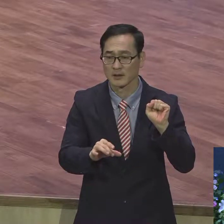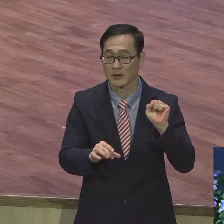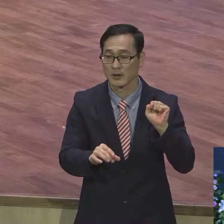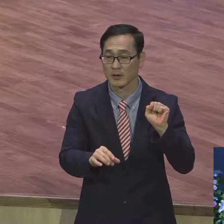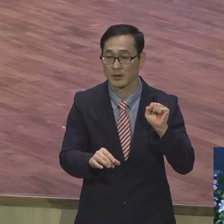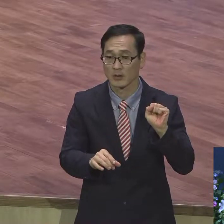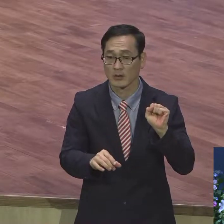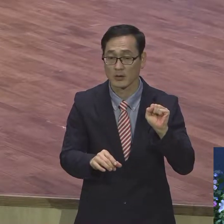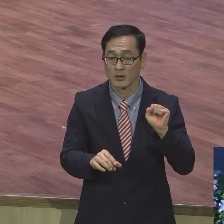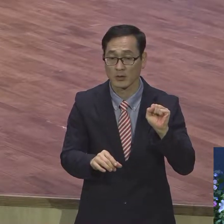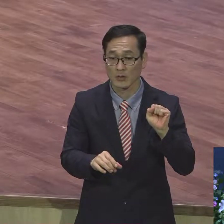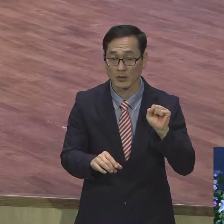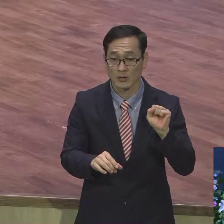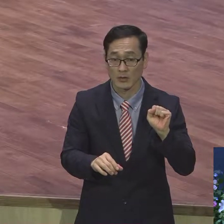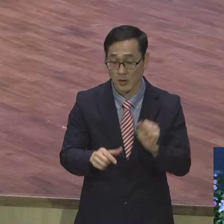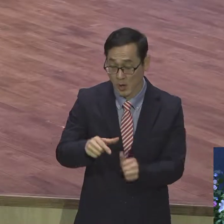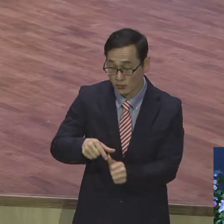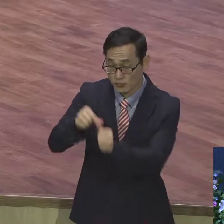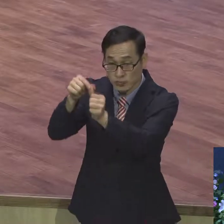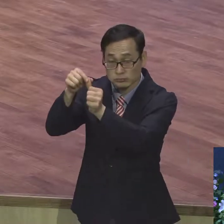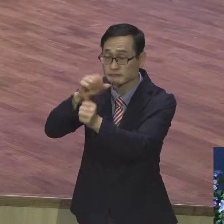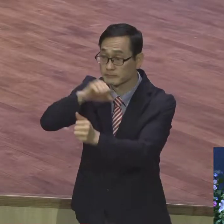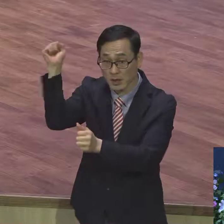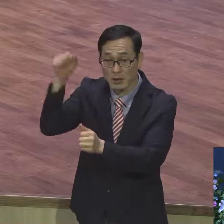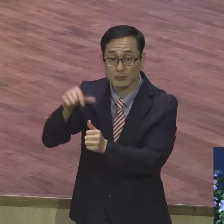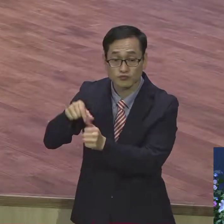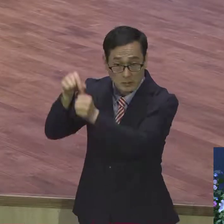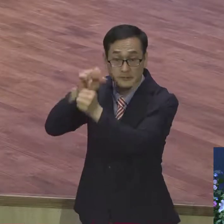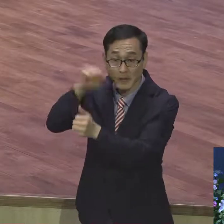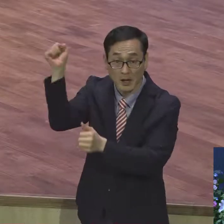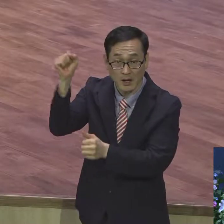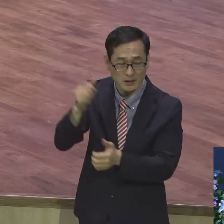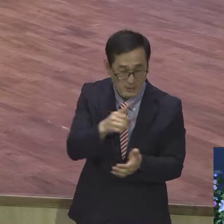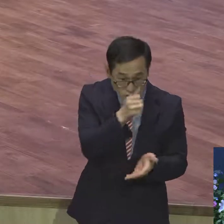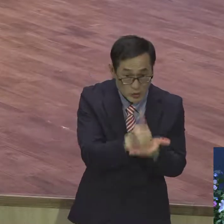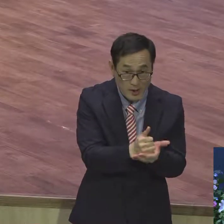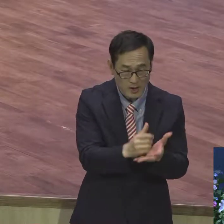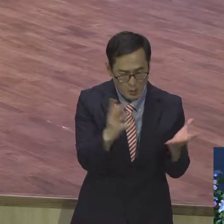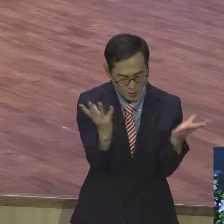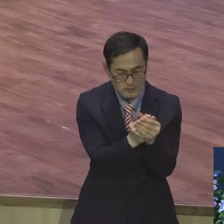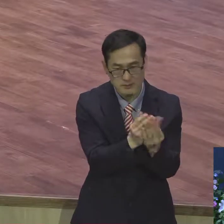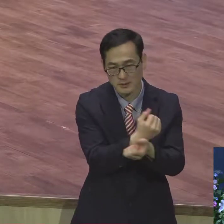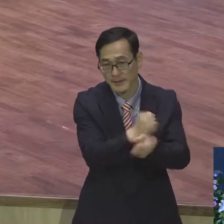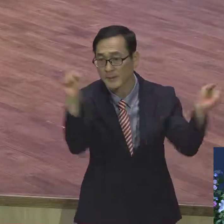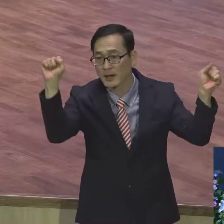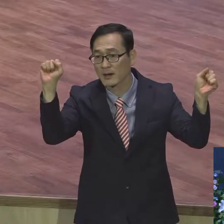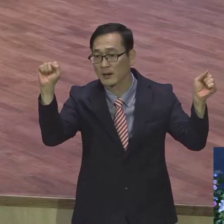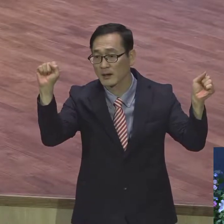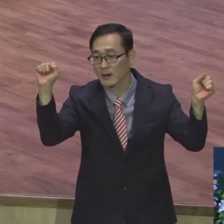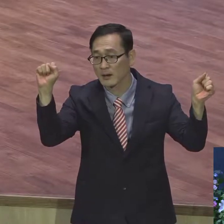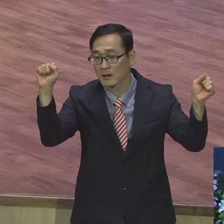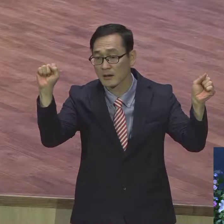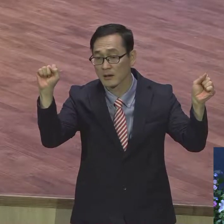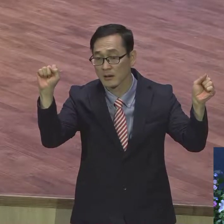그렇게 구원받은 존재예요. 죄로부터 완전 자유함을 받은 존재예요. 그런데